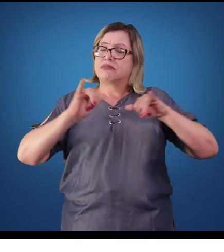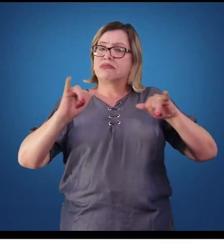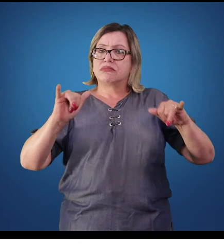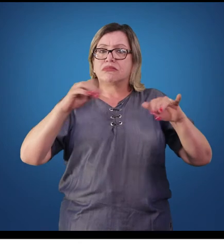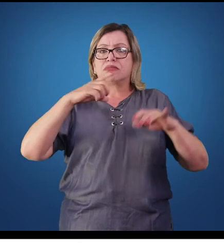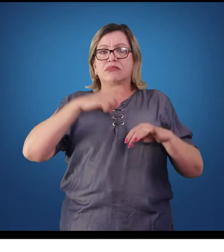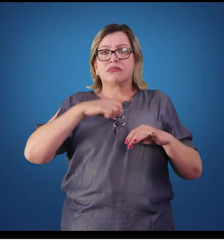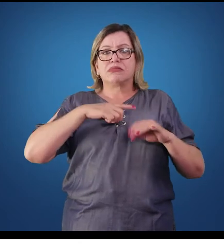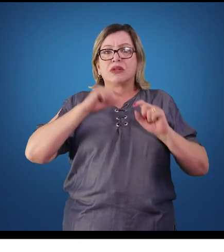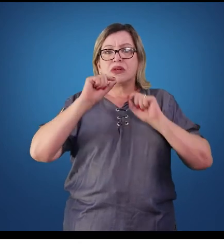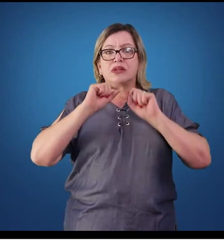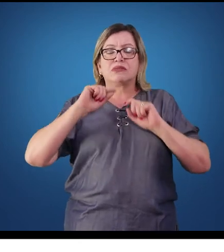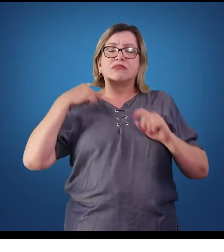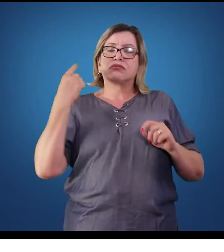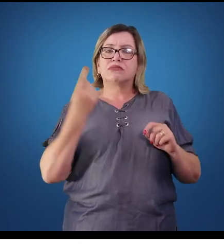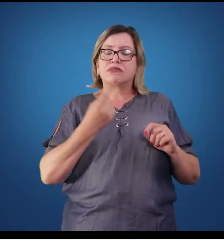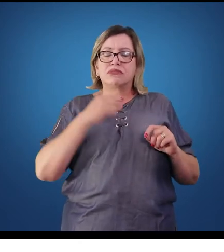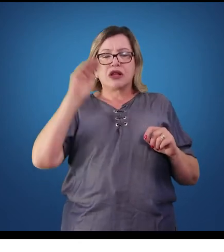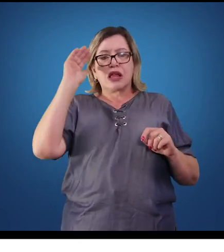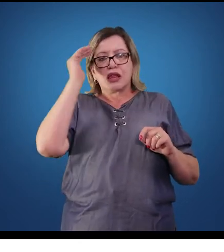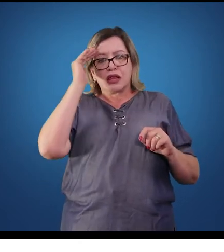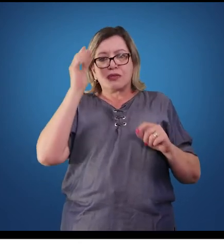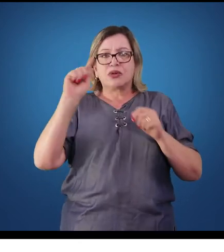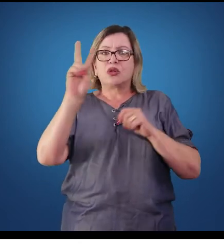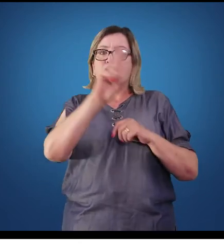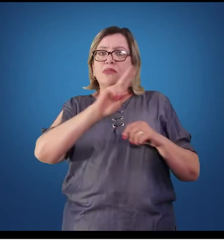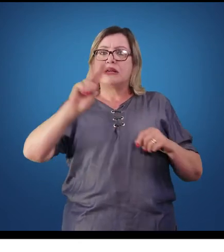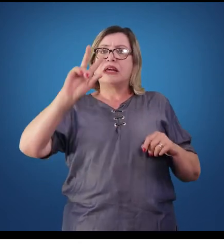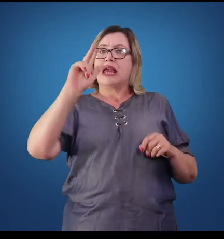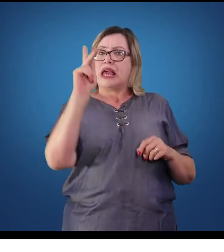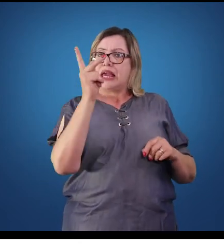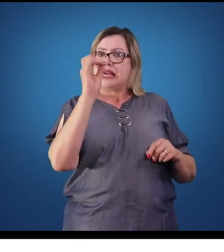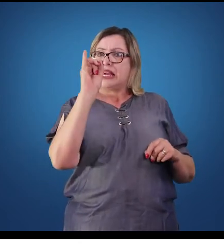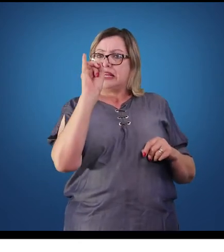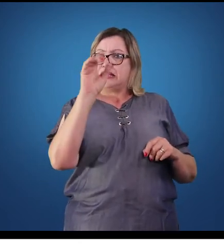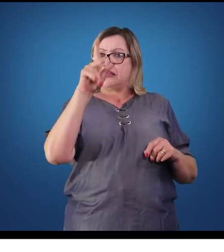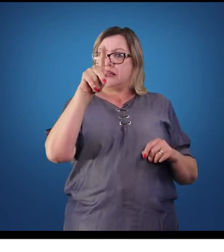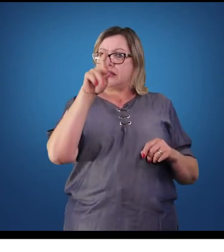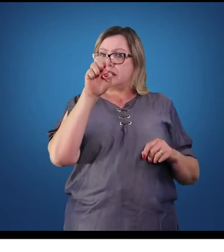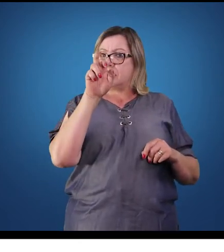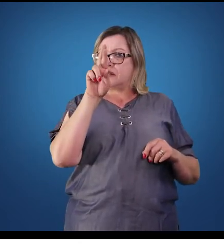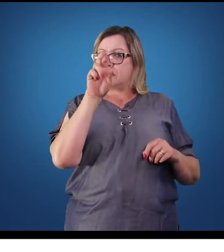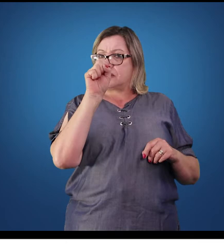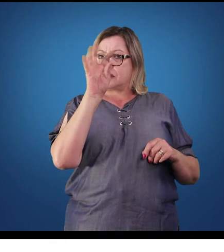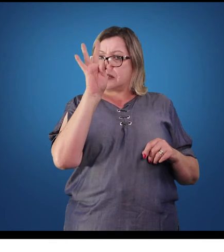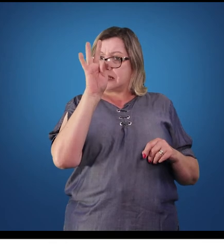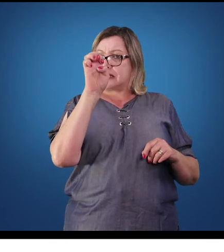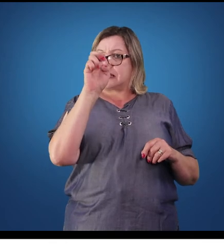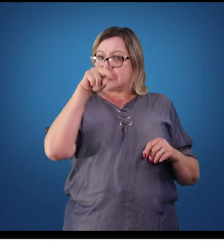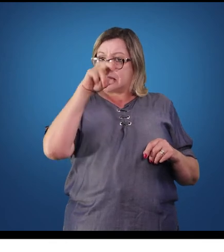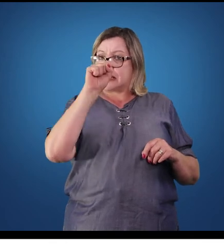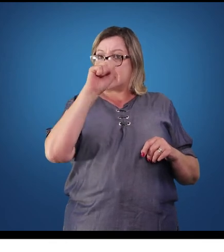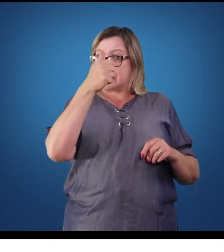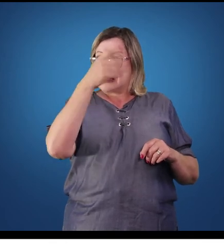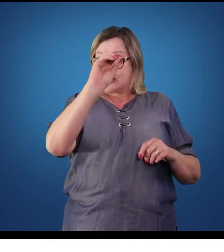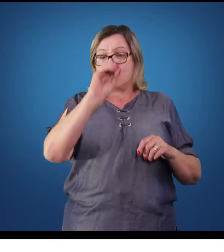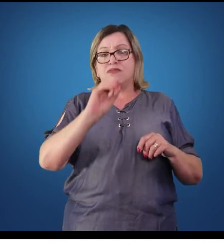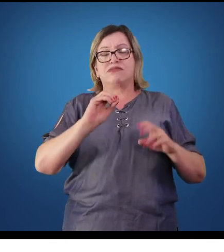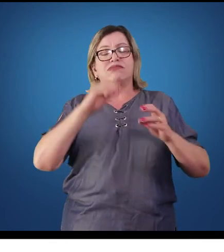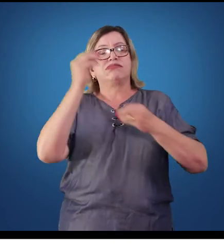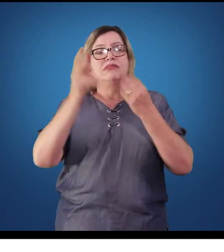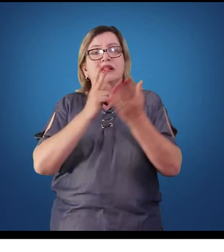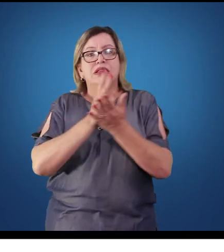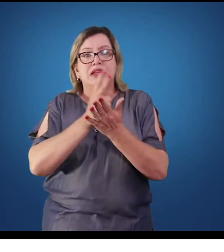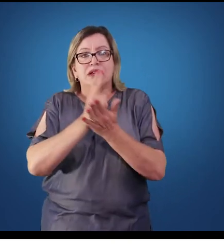existe o que nós conhecemos de hipertensão arterial. A hipertensão arterial, de uma maneira geral, 5%